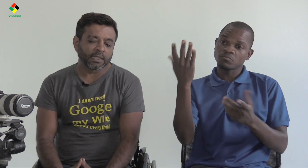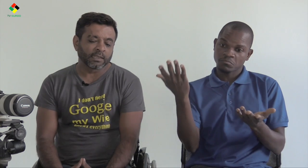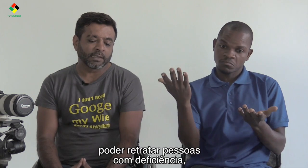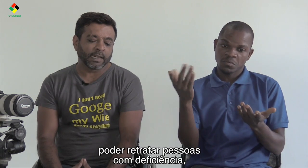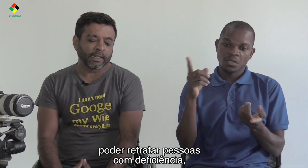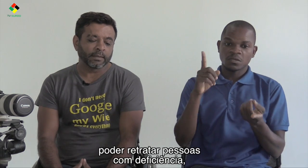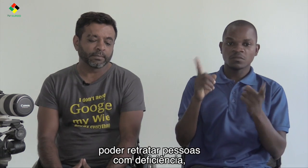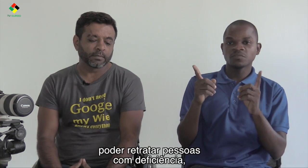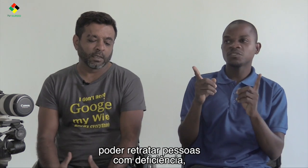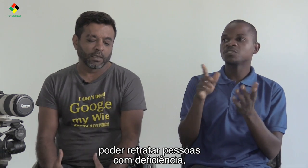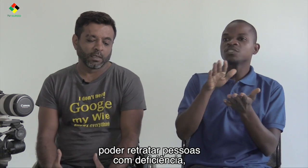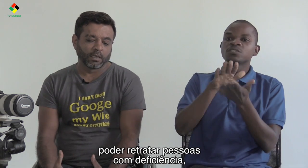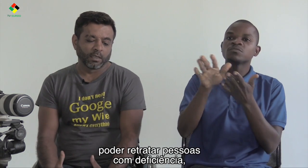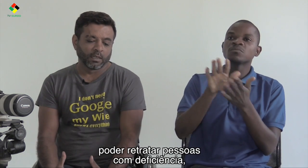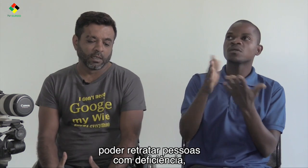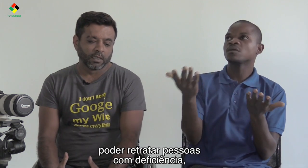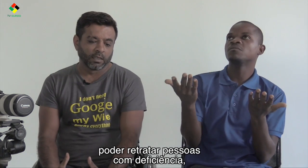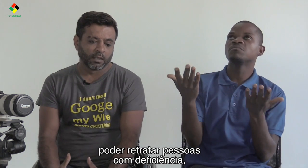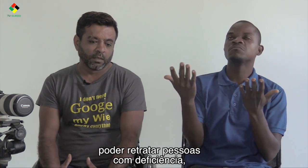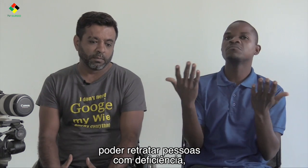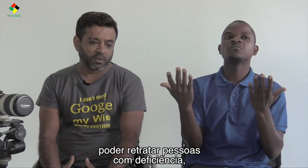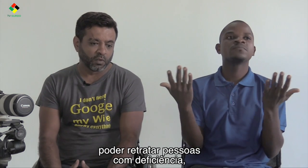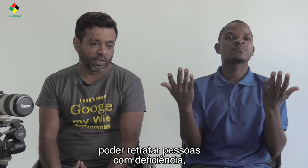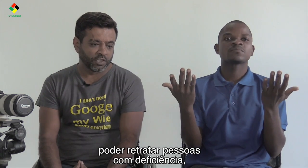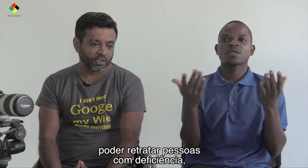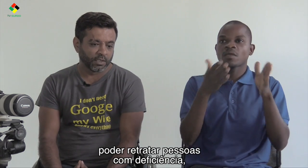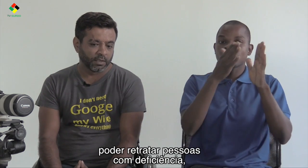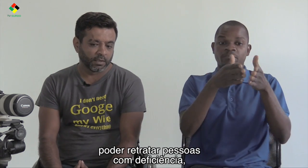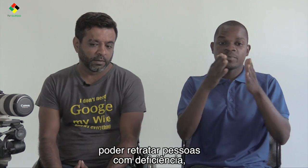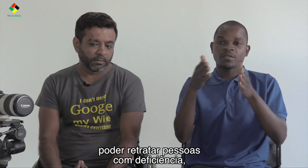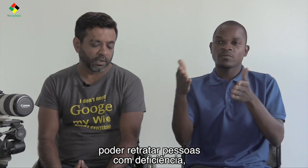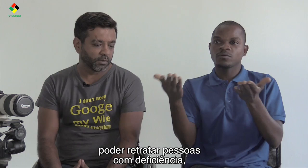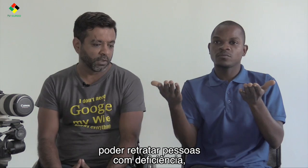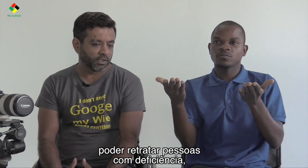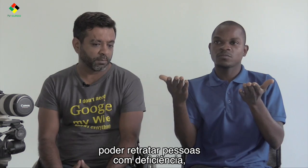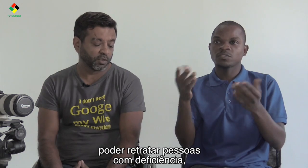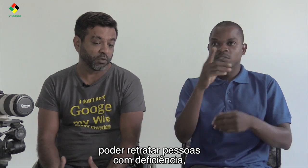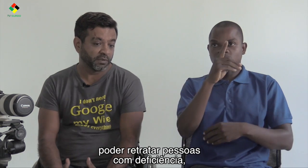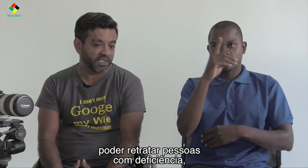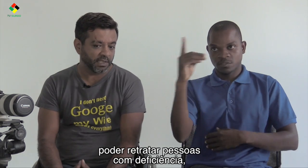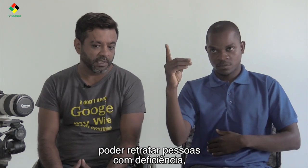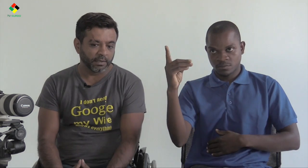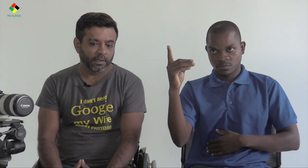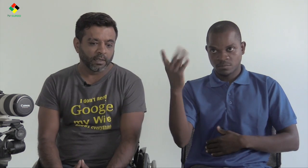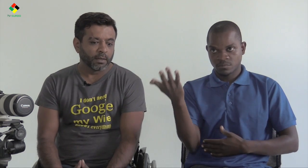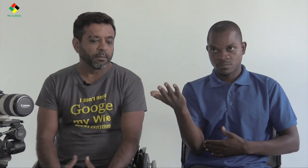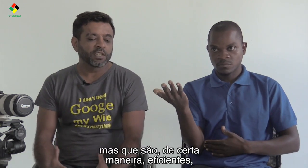poder retratar pessoas portadoras, pessoas com